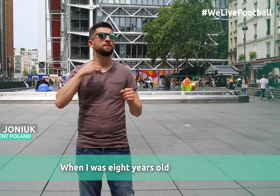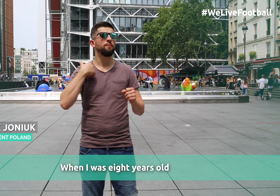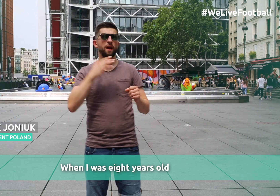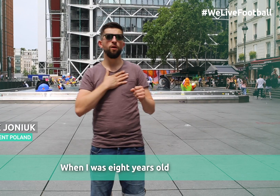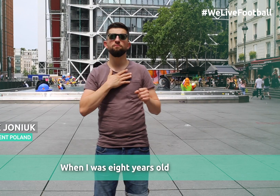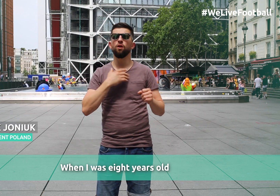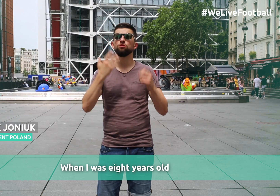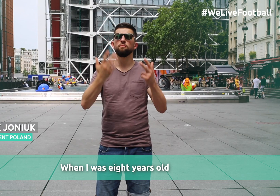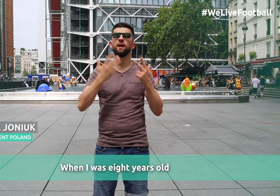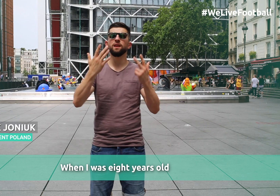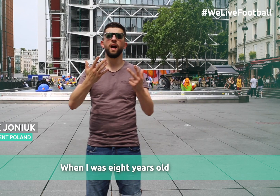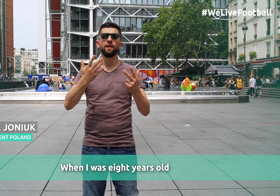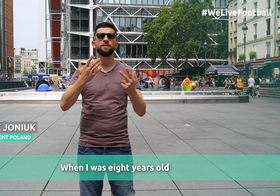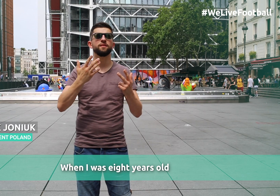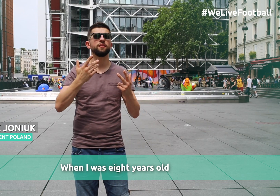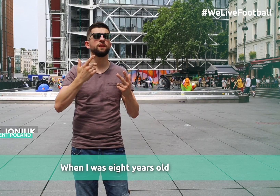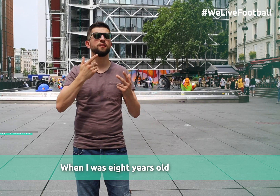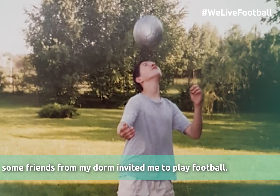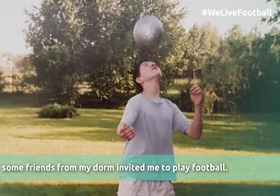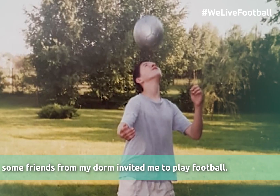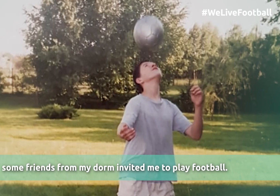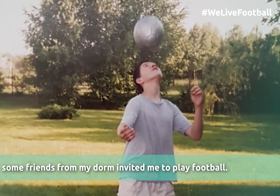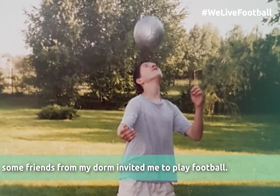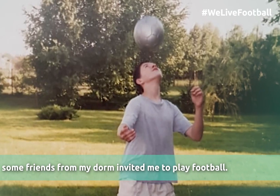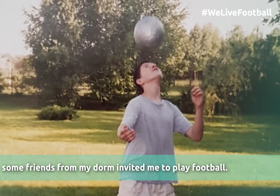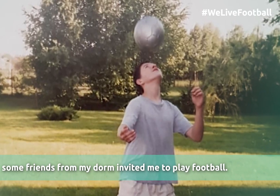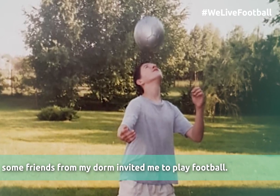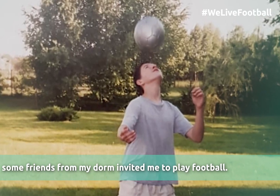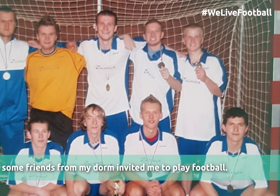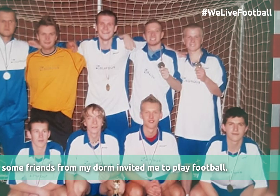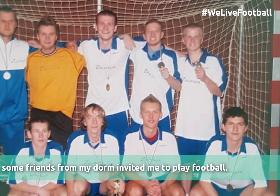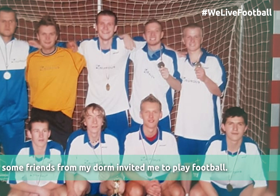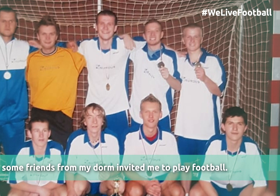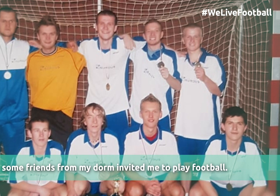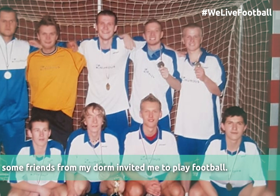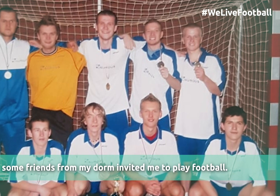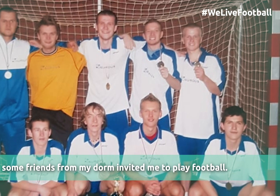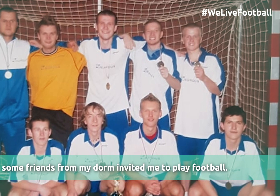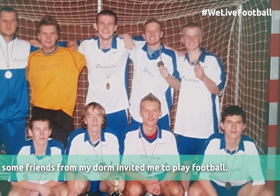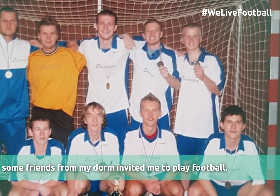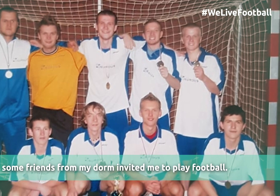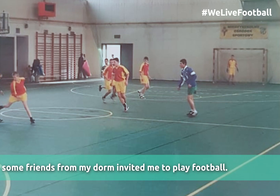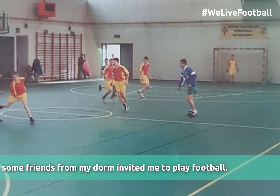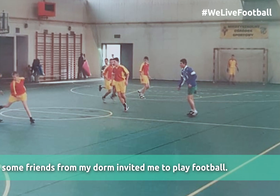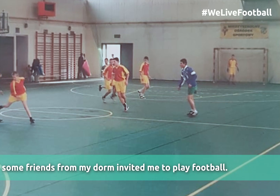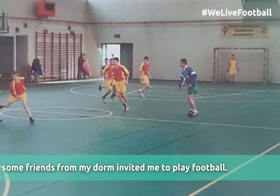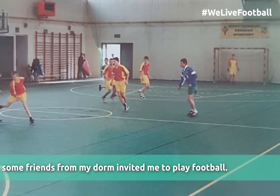Pamiętam, jak miałem 8 lat. Wtedy koledzy z internatu zaprosili mnie do wspólnej gry w piłkę nożną.